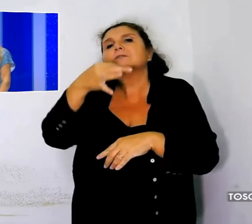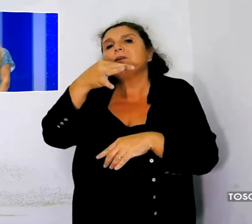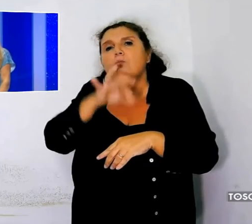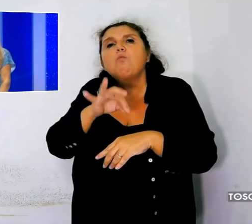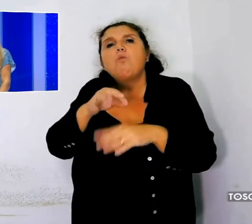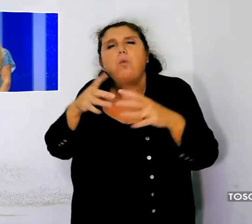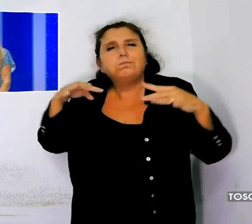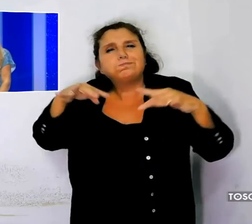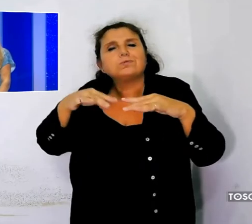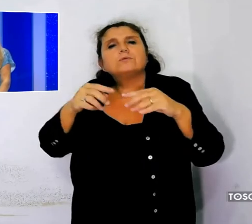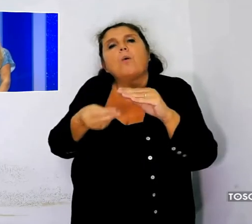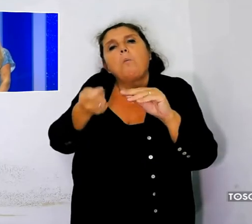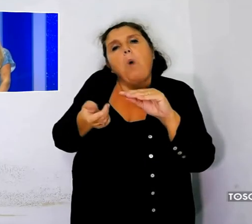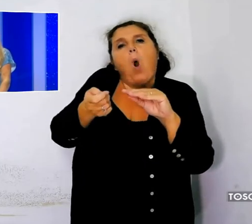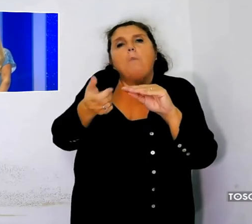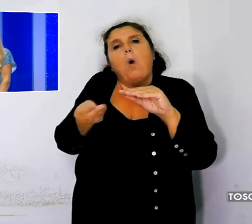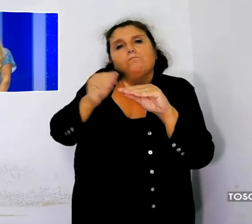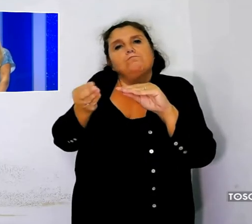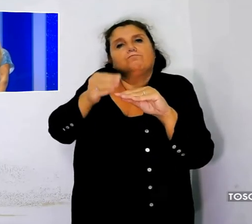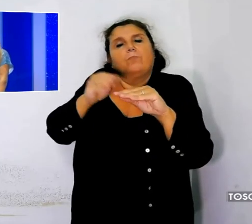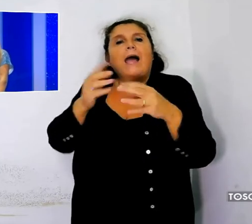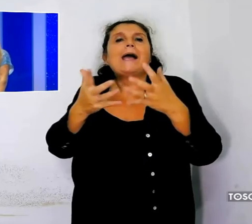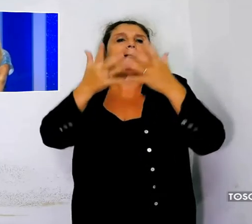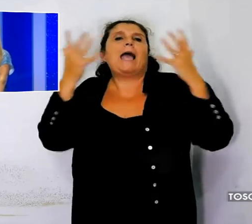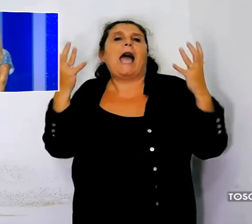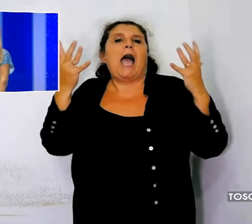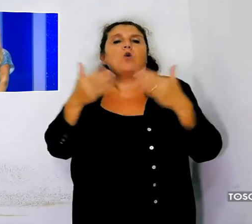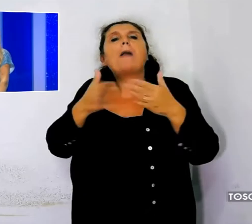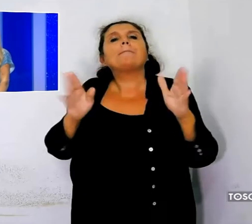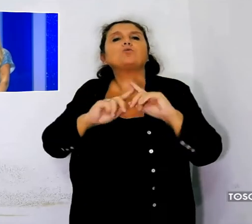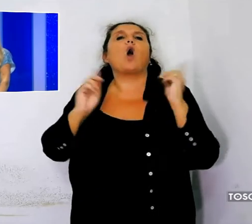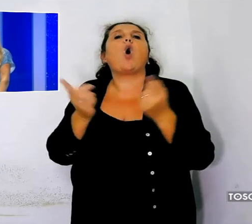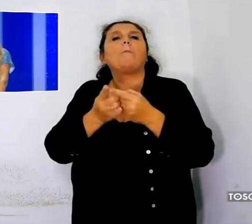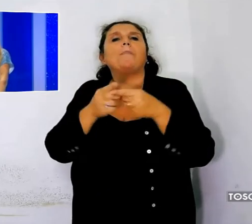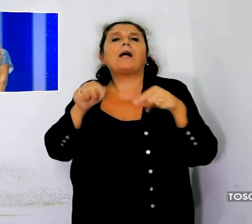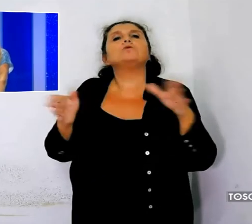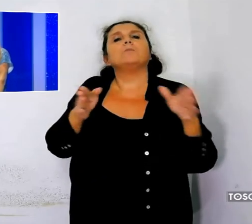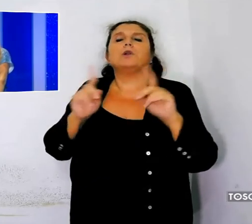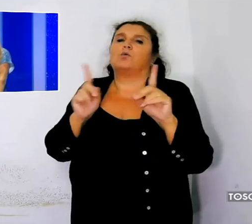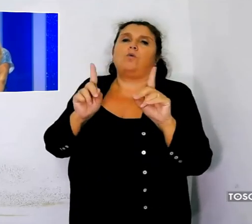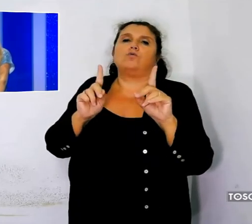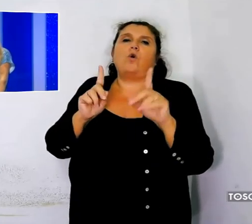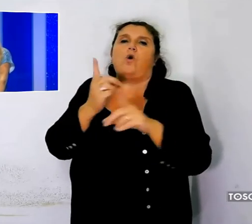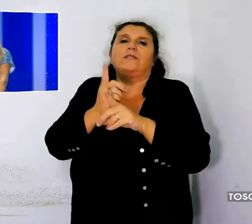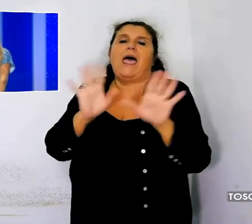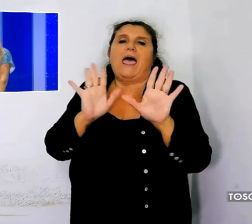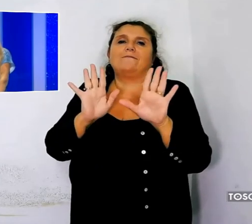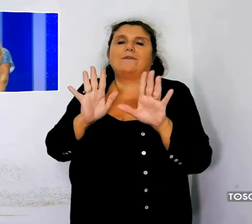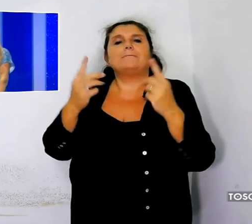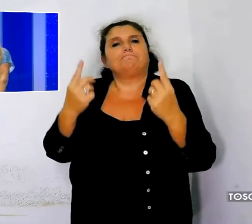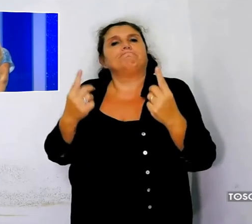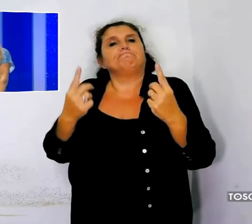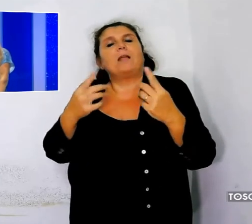via aumentando. È chiaro che una riapertura totale in questo periodo non potrà esserci, conclude